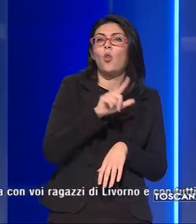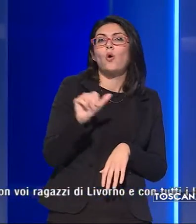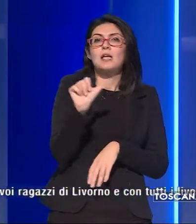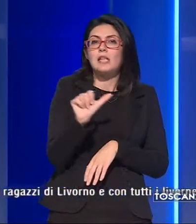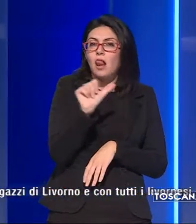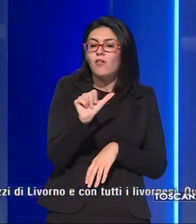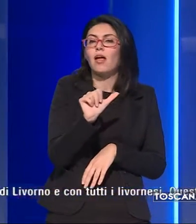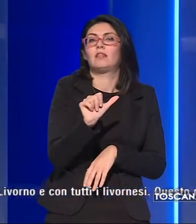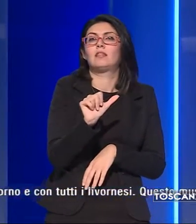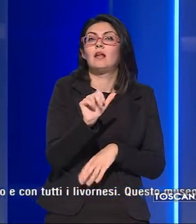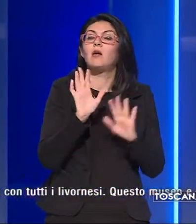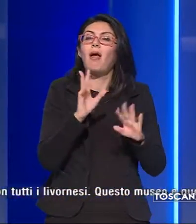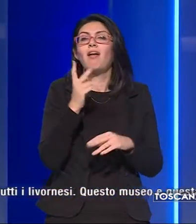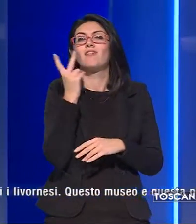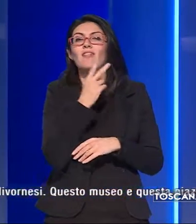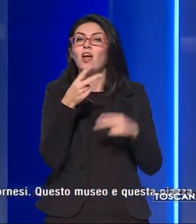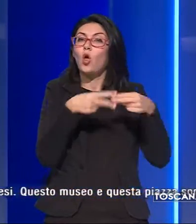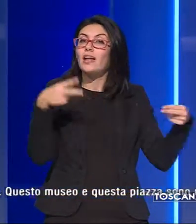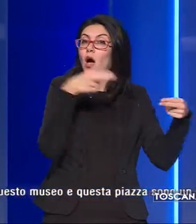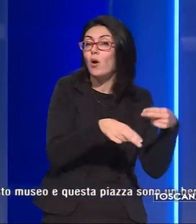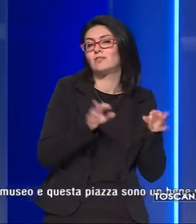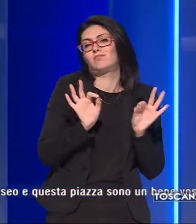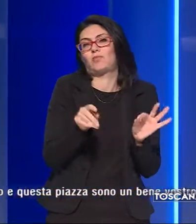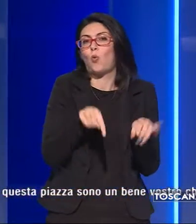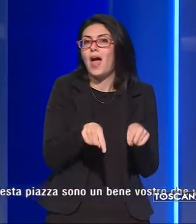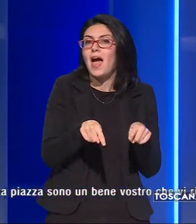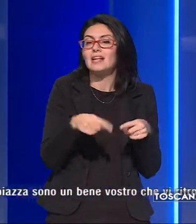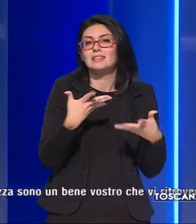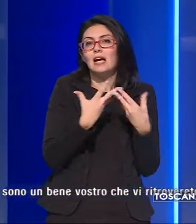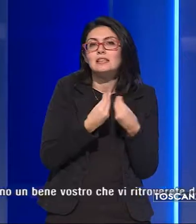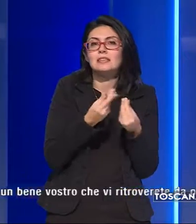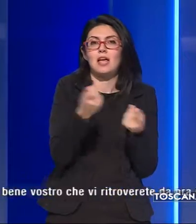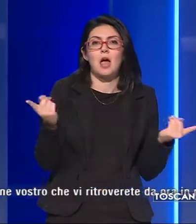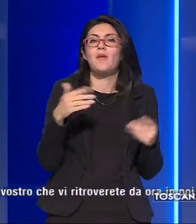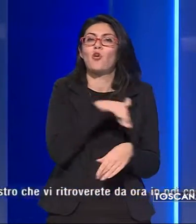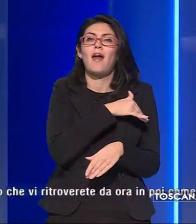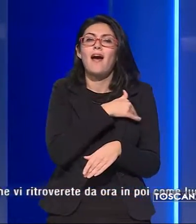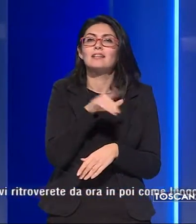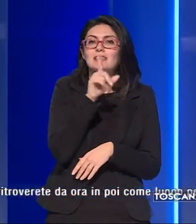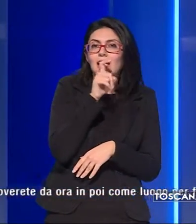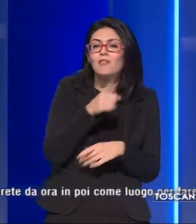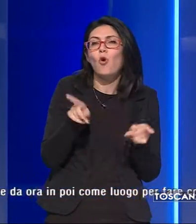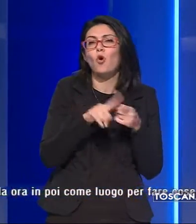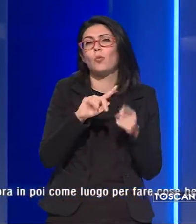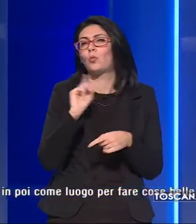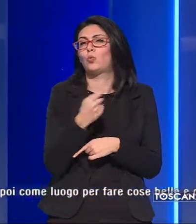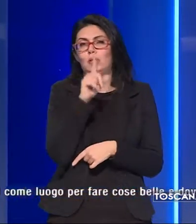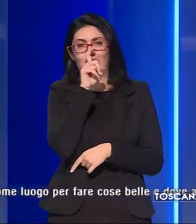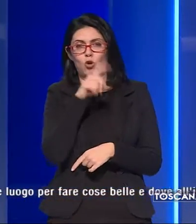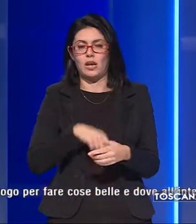scuole cittadine ma l'inaugurazione è questa con voi ragazzi di Livorno e con tutti i Livornesi.